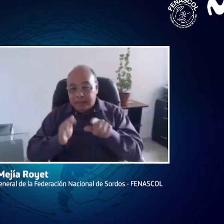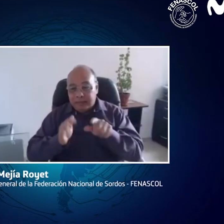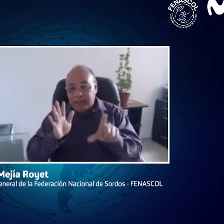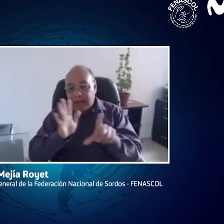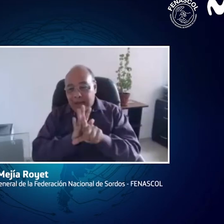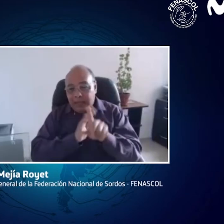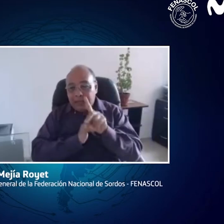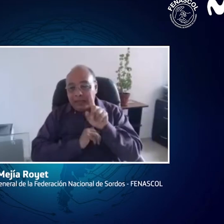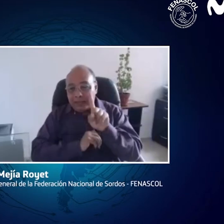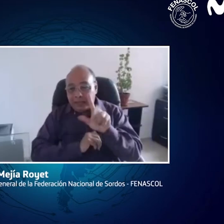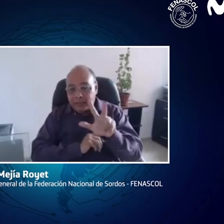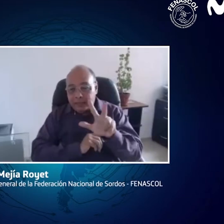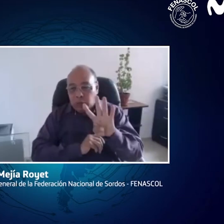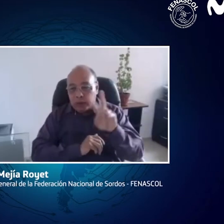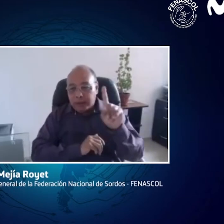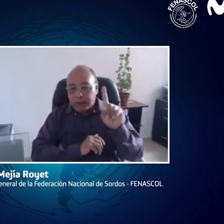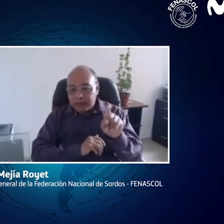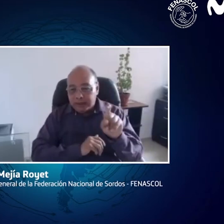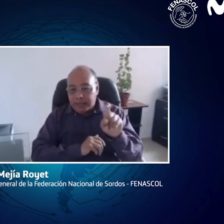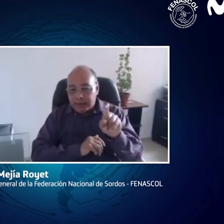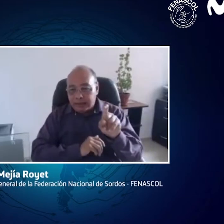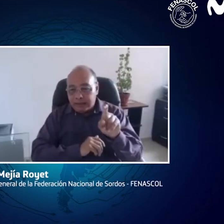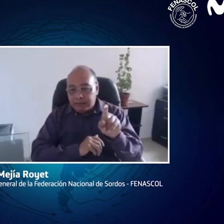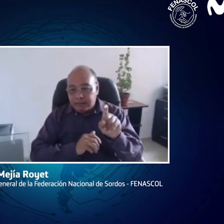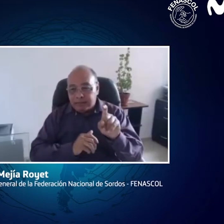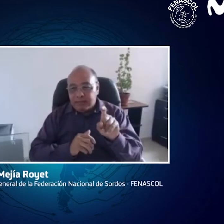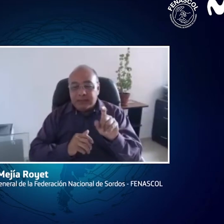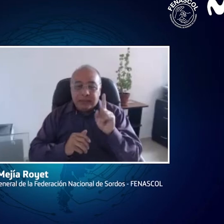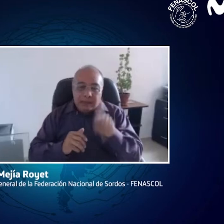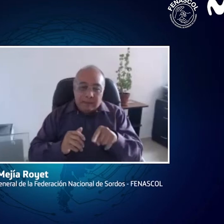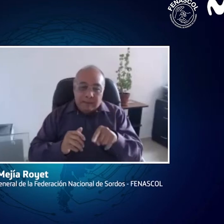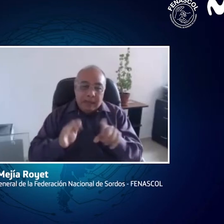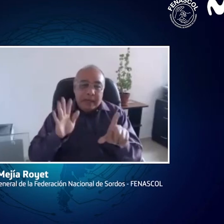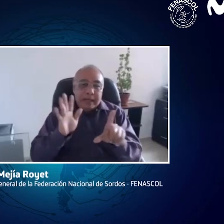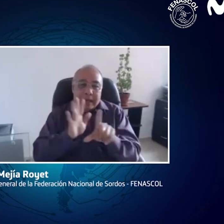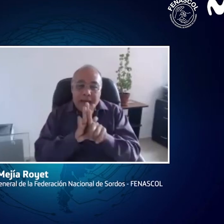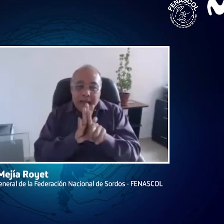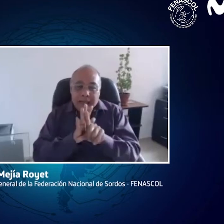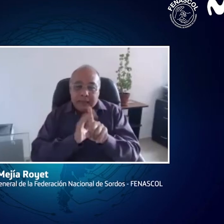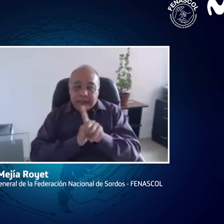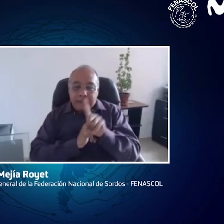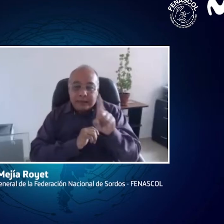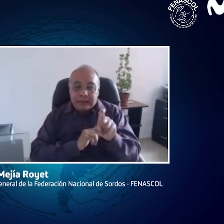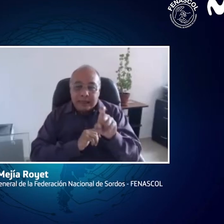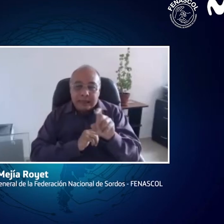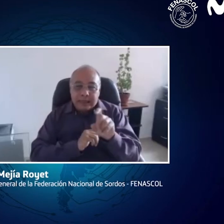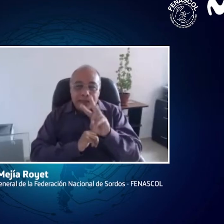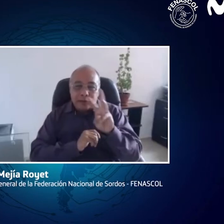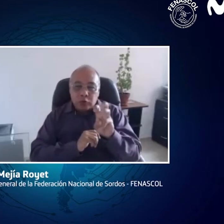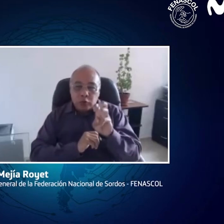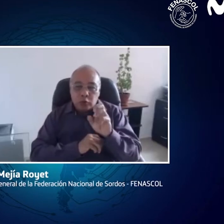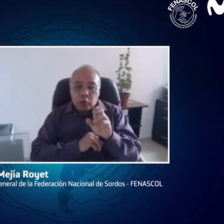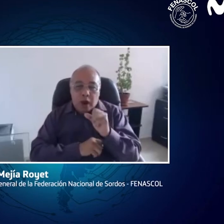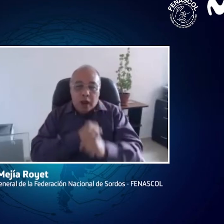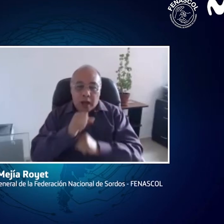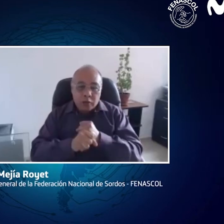envase la Convención de los Derechos de las Personas con Discapacidad y la ley